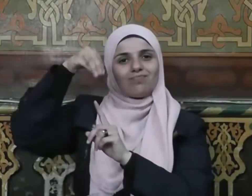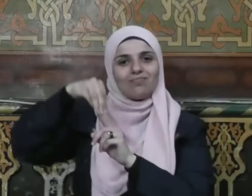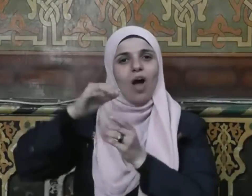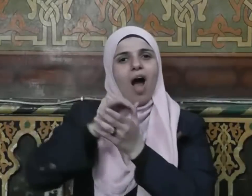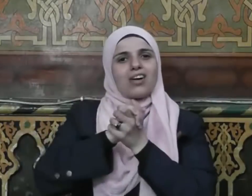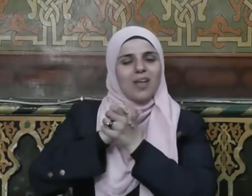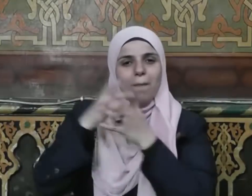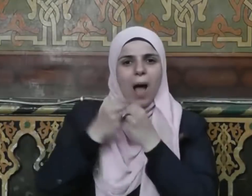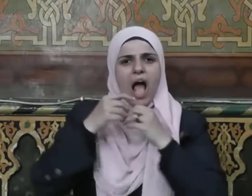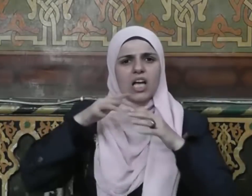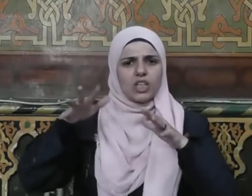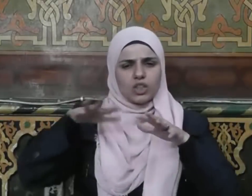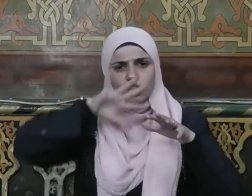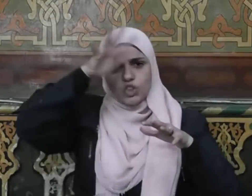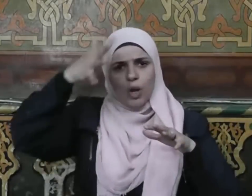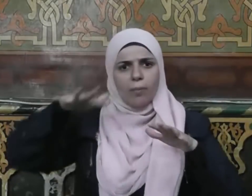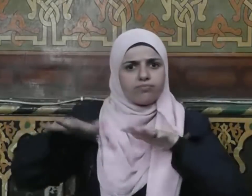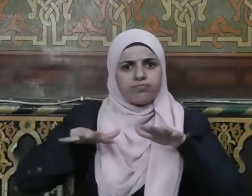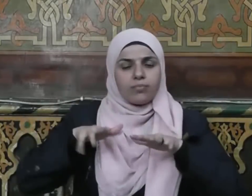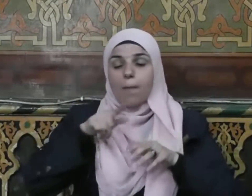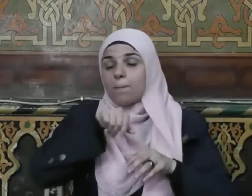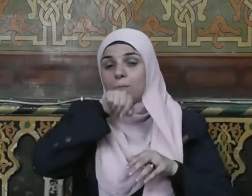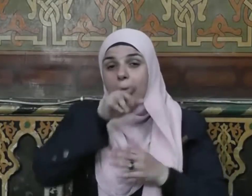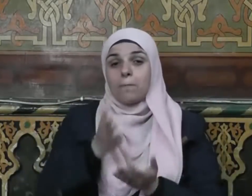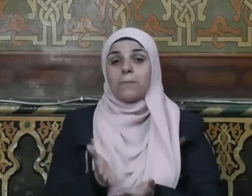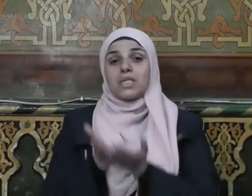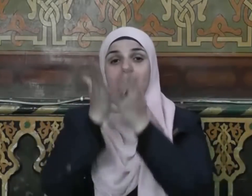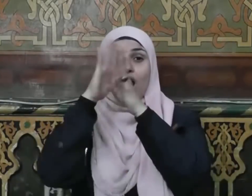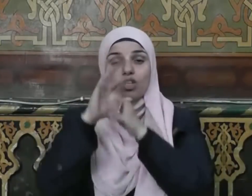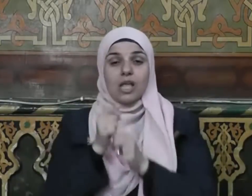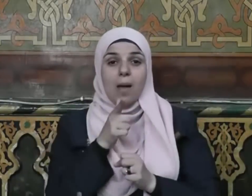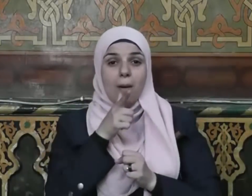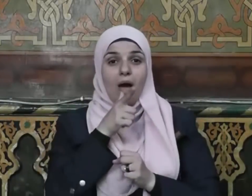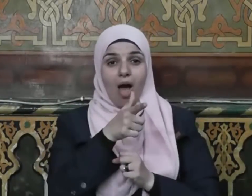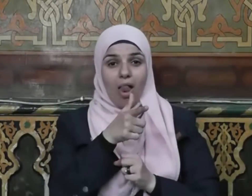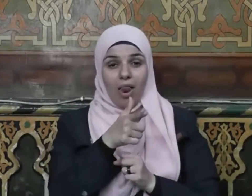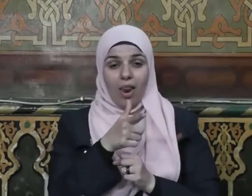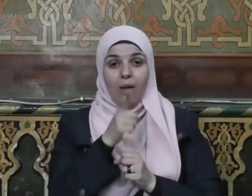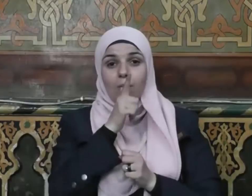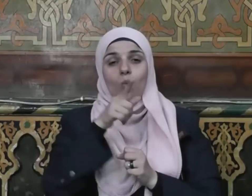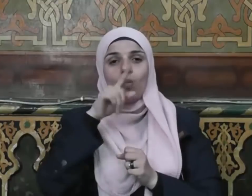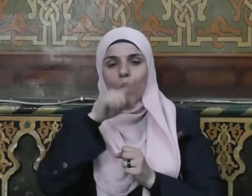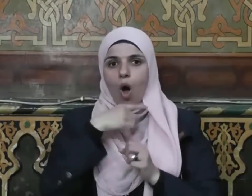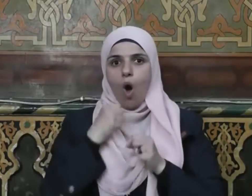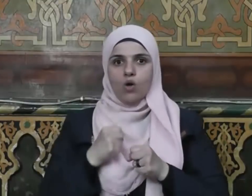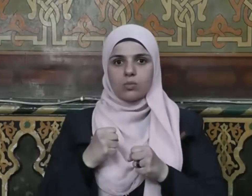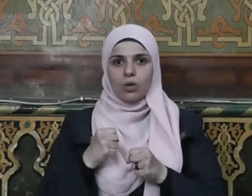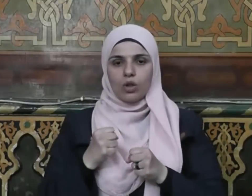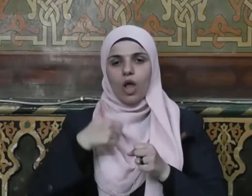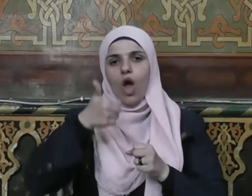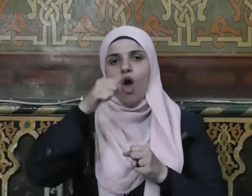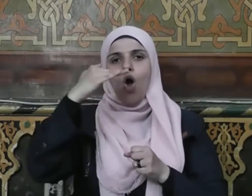وأصحابه فقال له النبي صلى الله عليه وسلم أثبت أحد